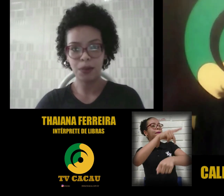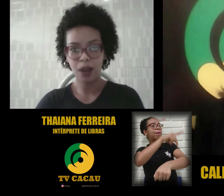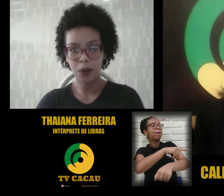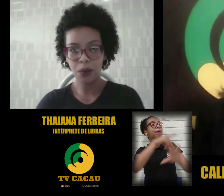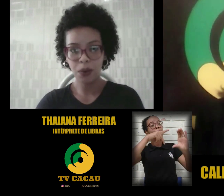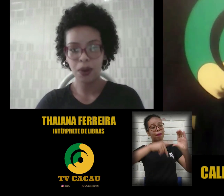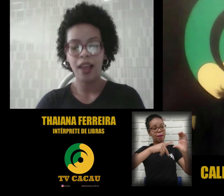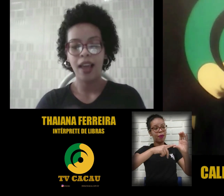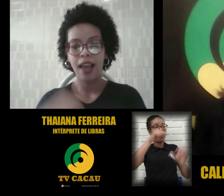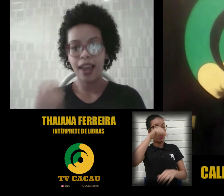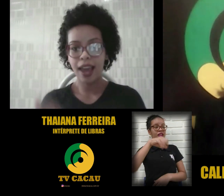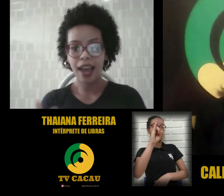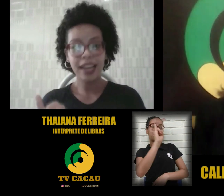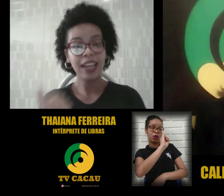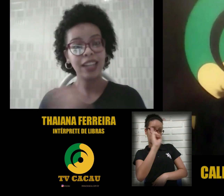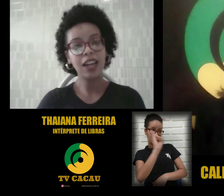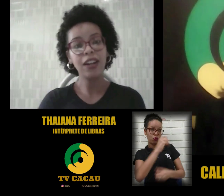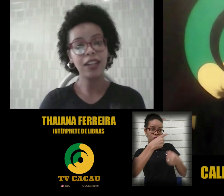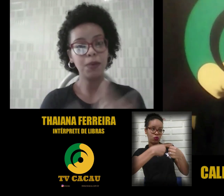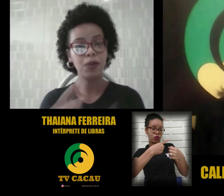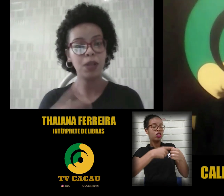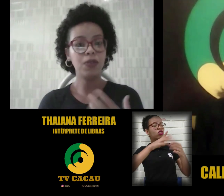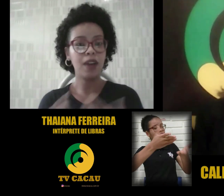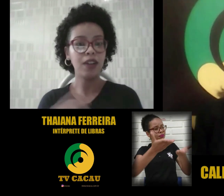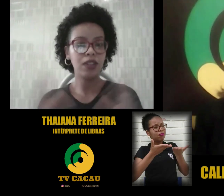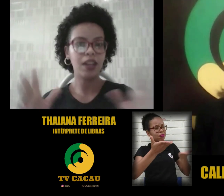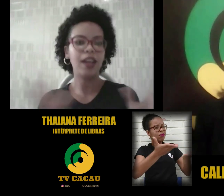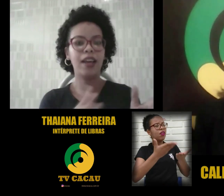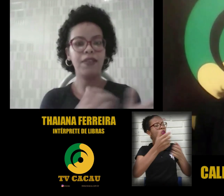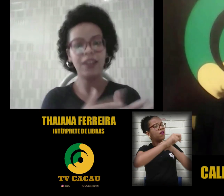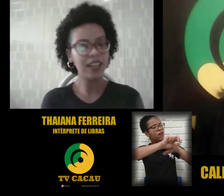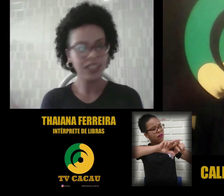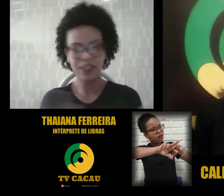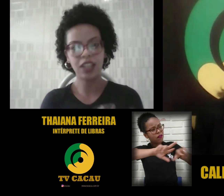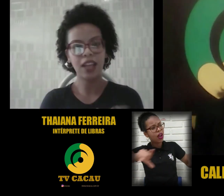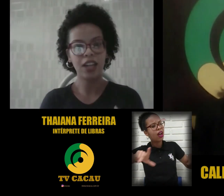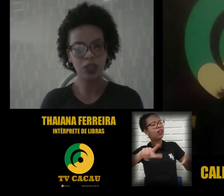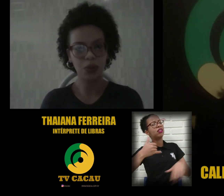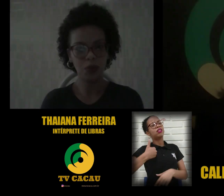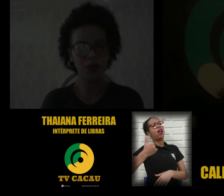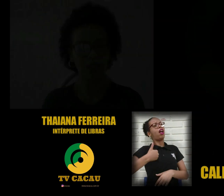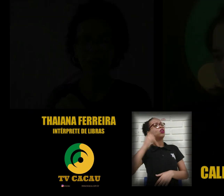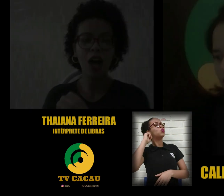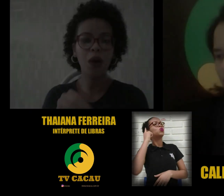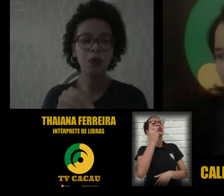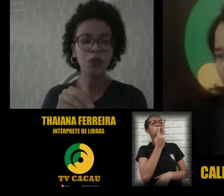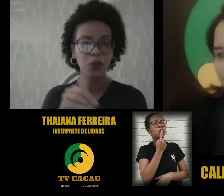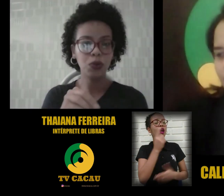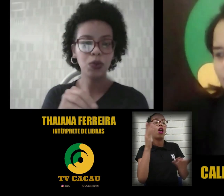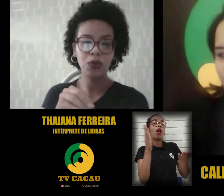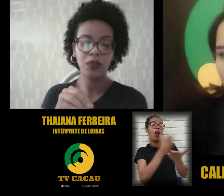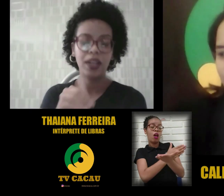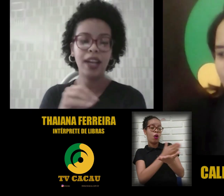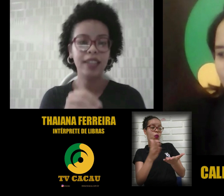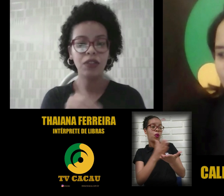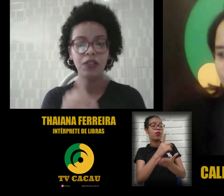Piauú. Aí já recepcionamos várias faixas etárias de surdos. Alguns surdos, eles eram de